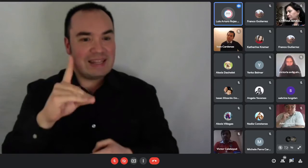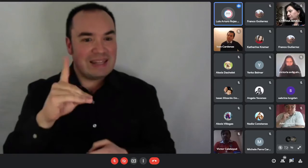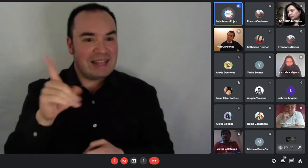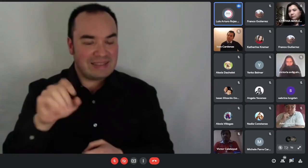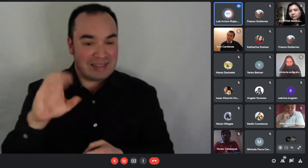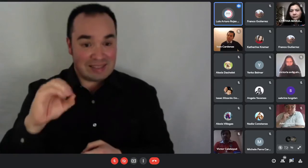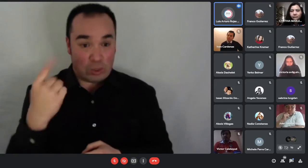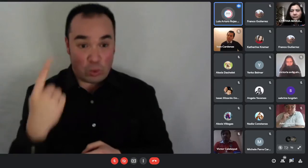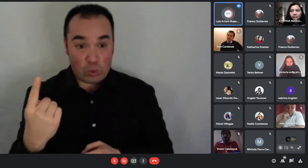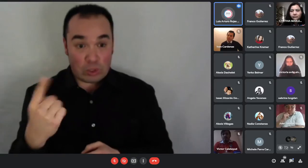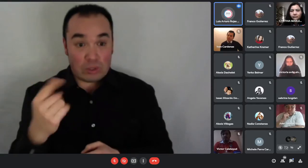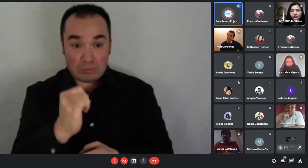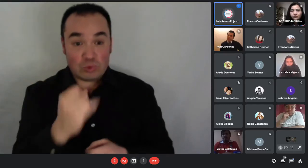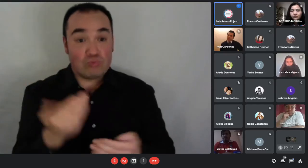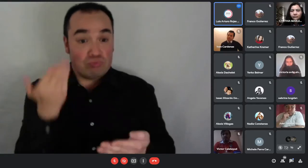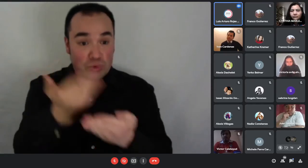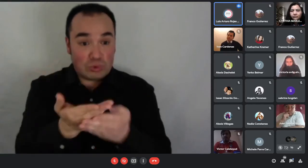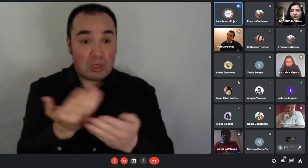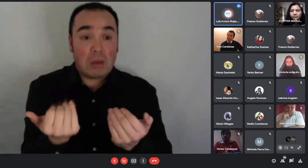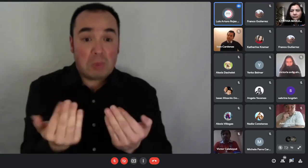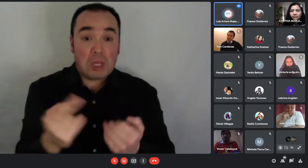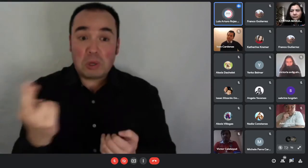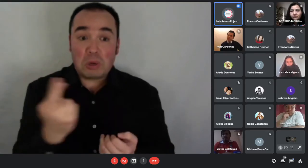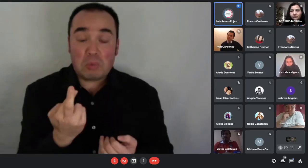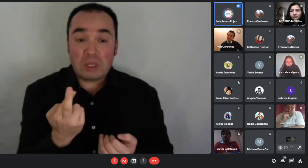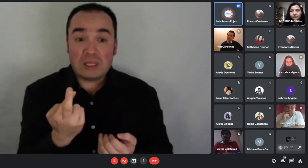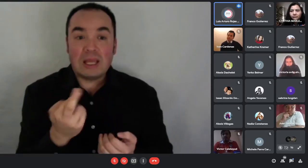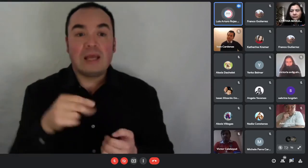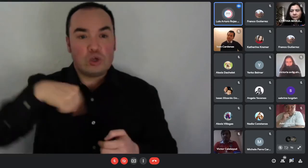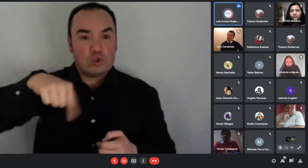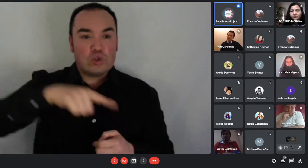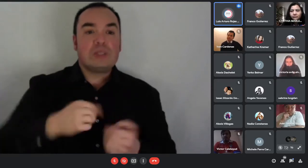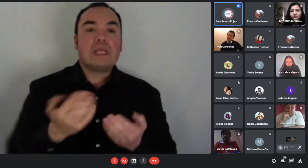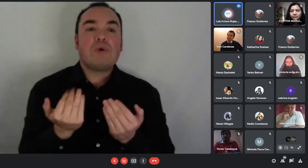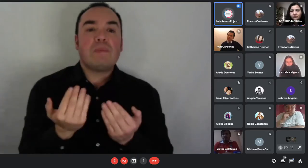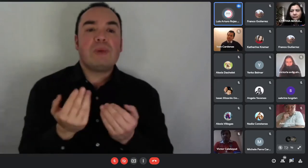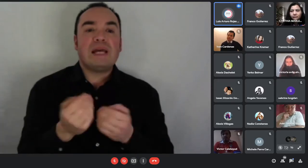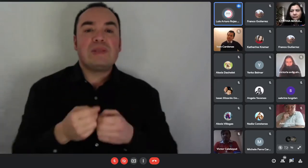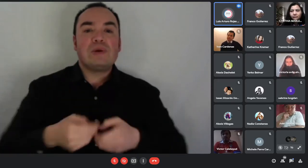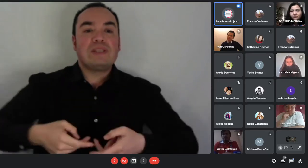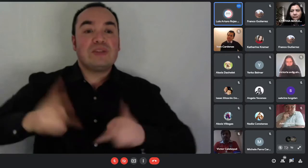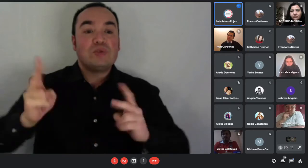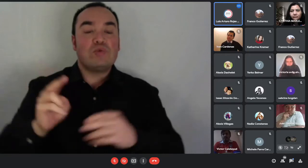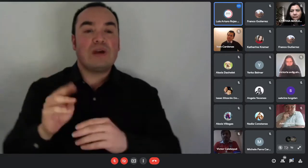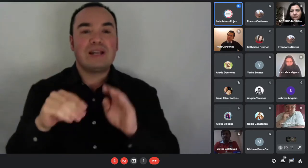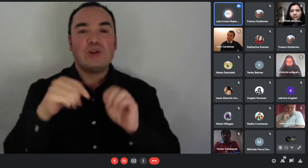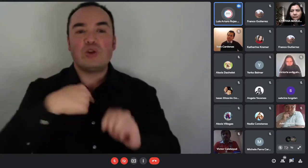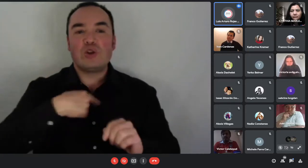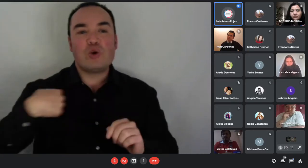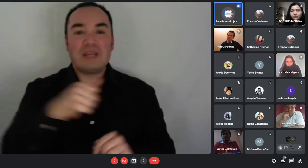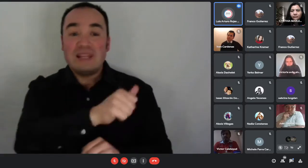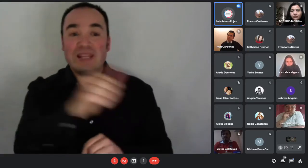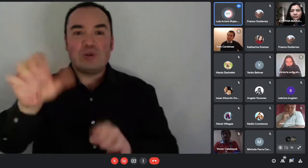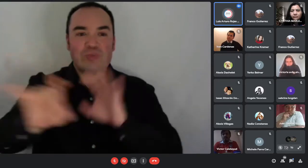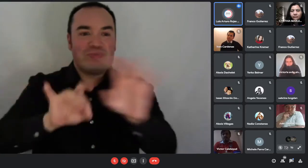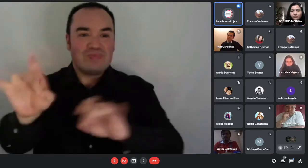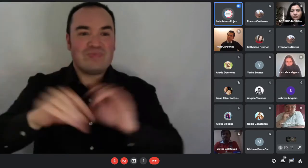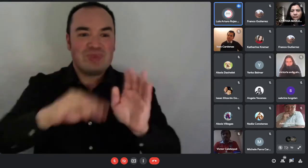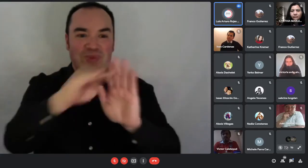estamos a la espera de que se publique la nómina de seleccionado que debería ser durante el mes de agosto ¿ya? es lo que